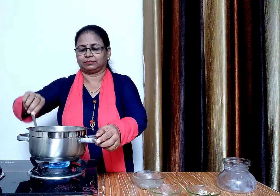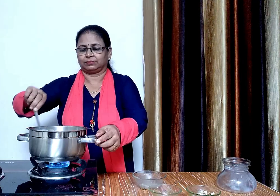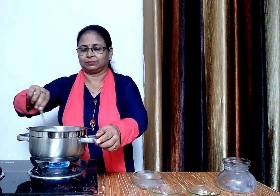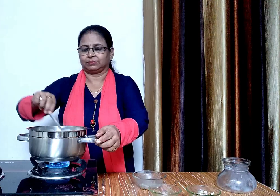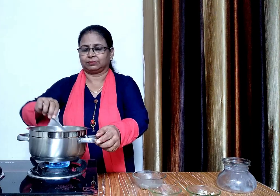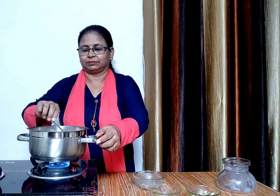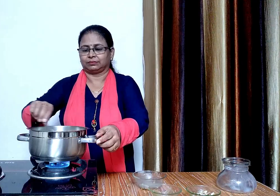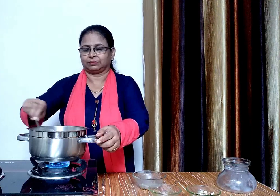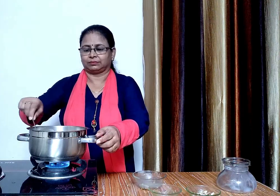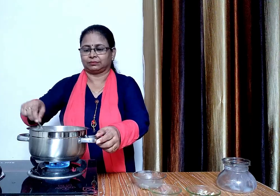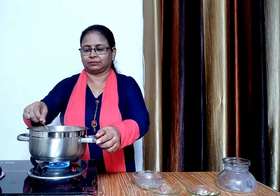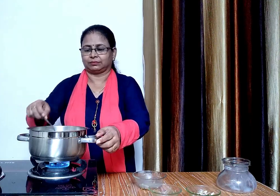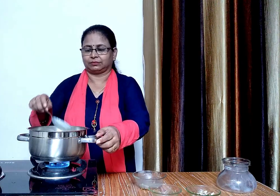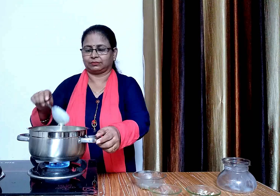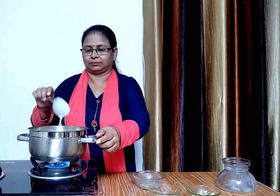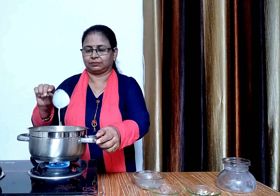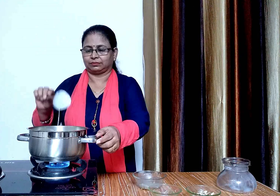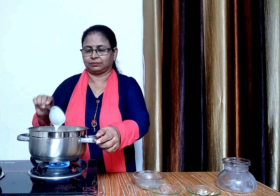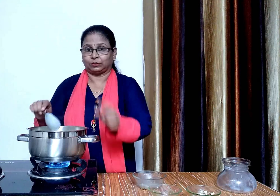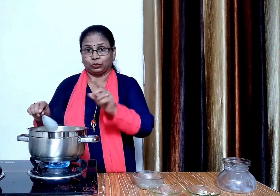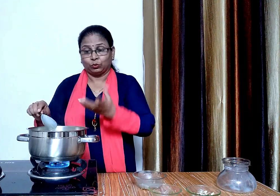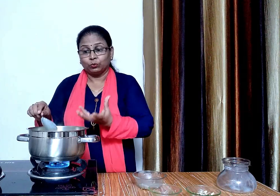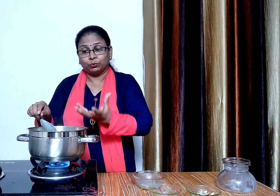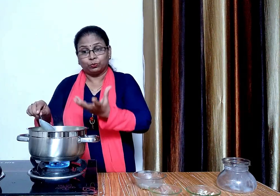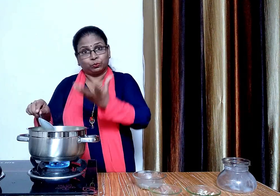जब इसमें अच्छा सा उबाल आ जाए तब गैस पंद कर देंगे